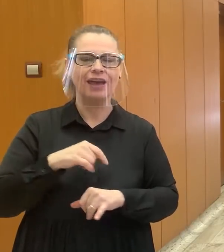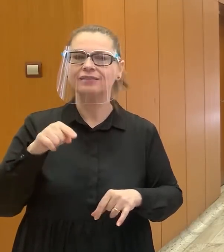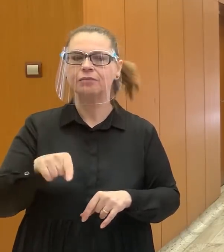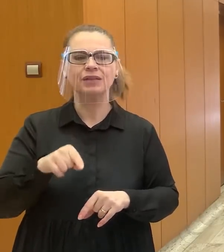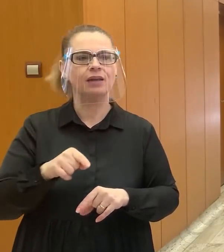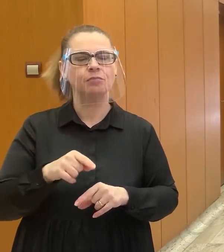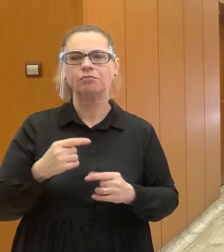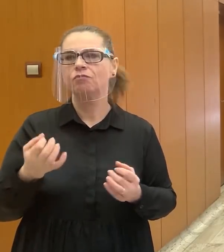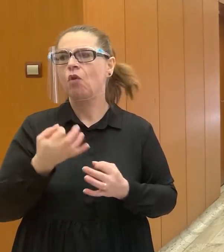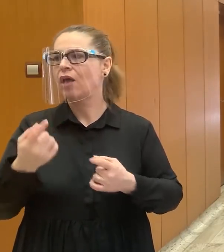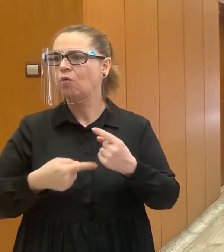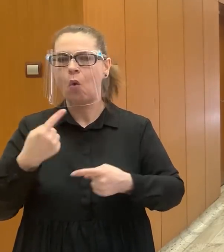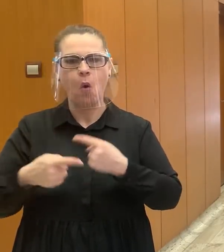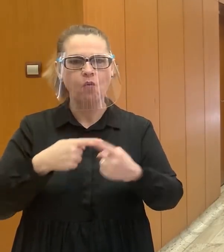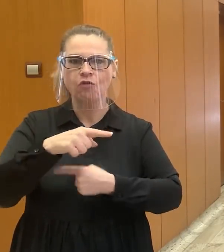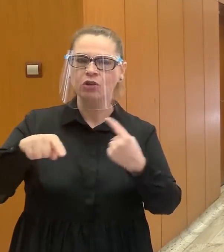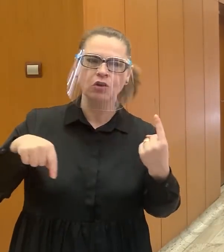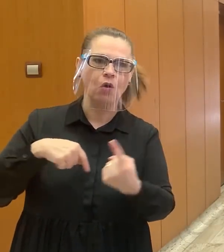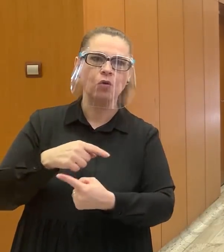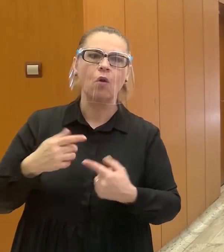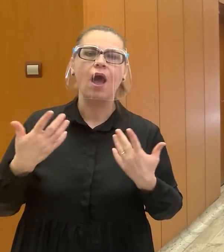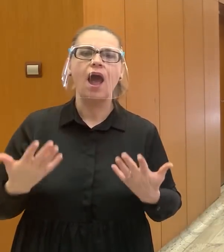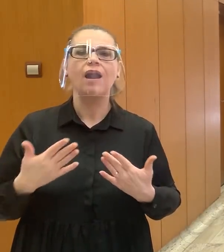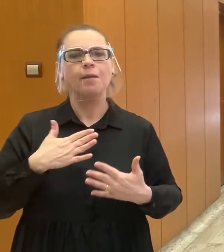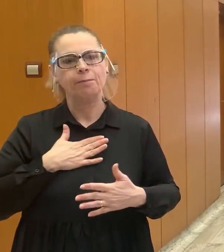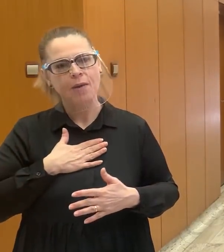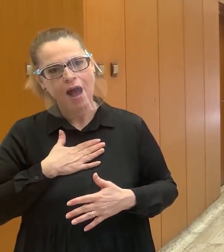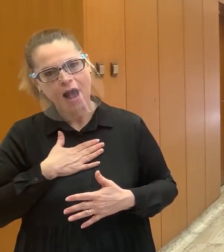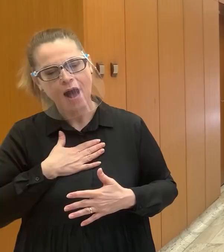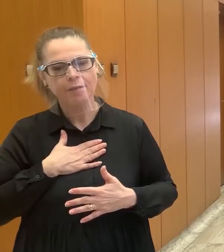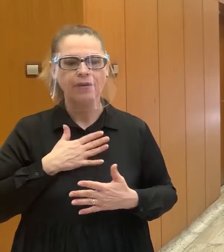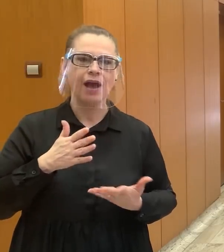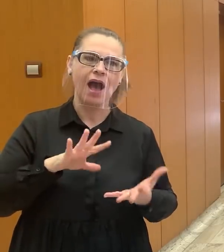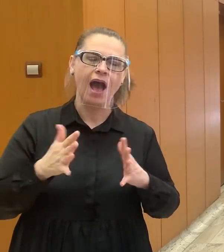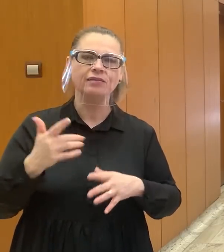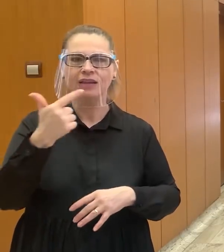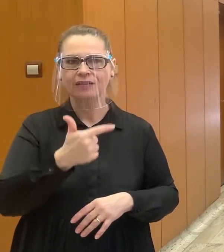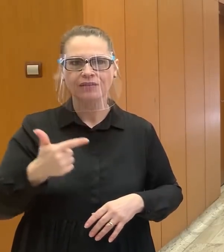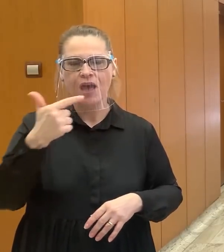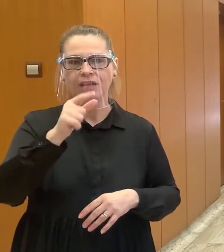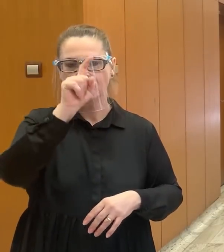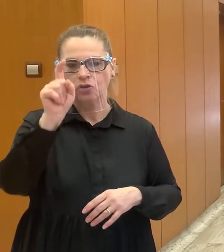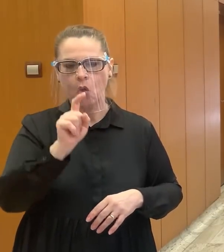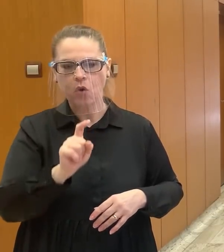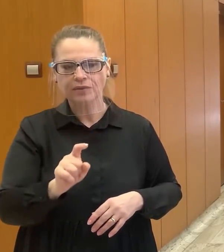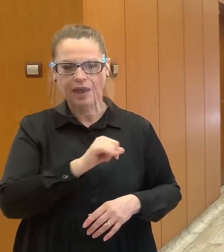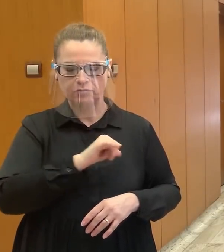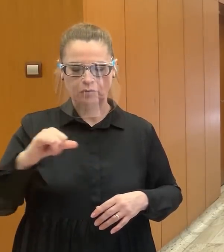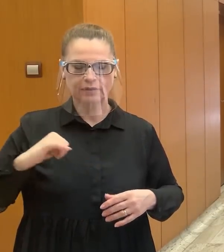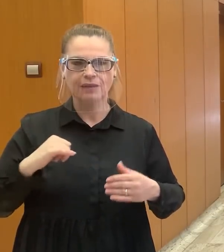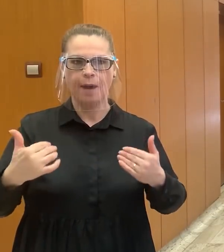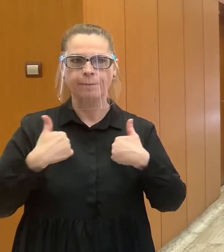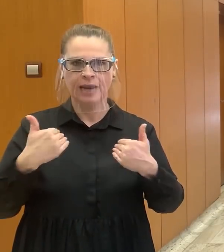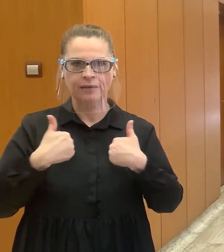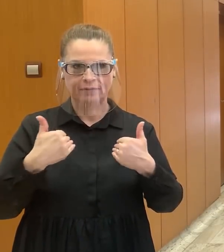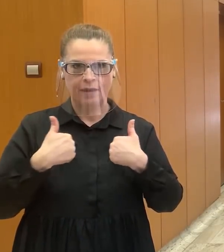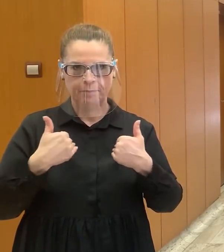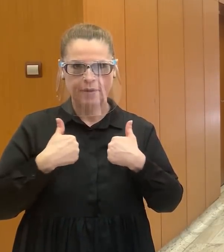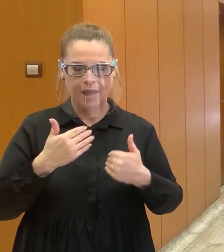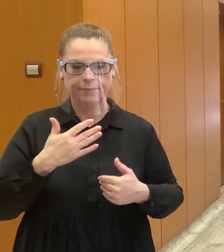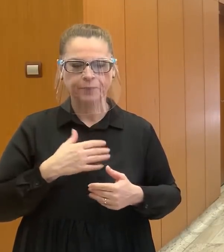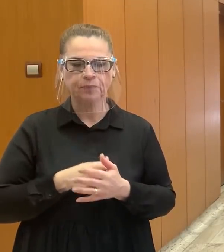zdržovať, ale mám tak zhruba 20 otázok, sám pre seba sformulovaných,